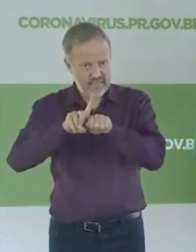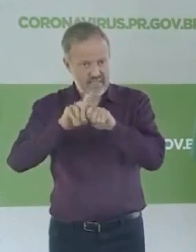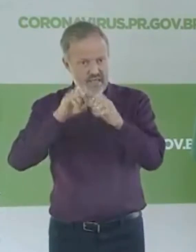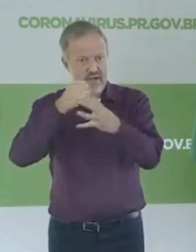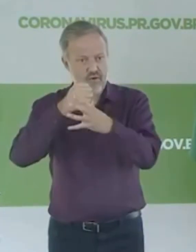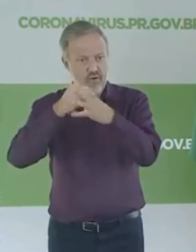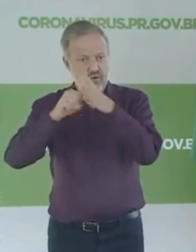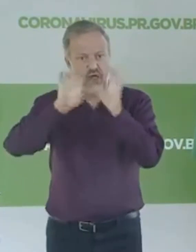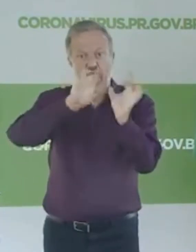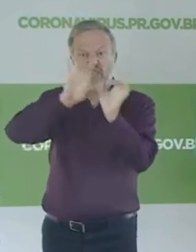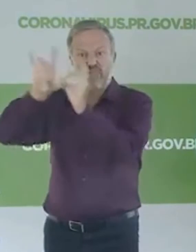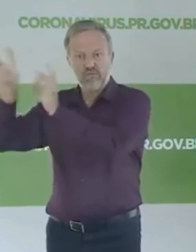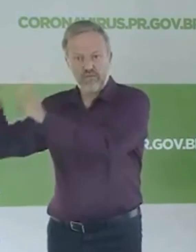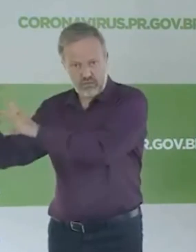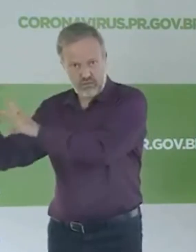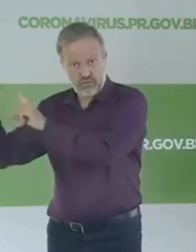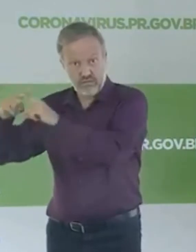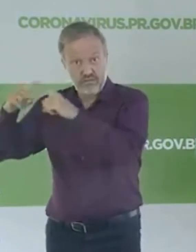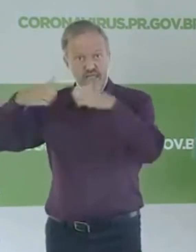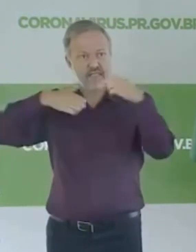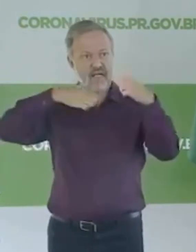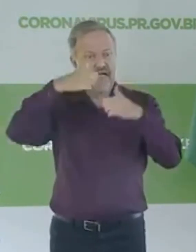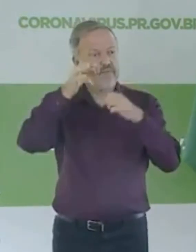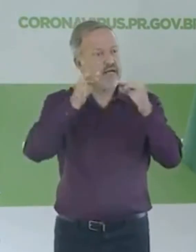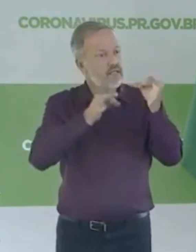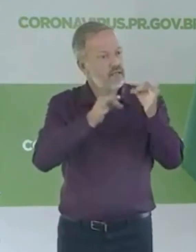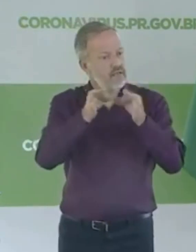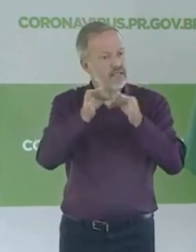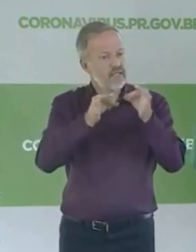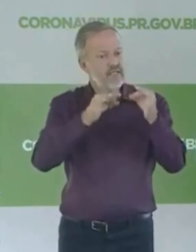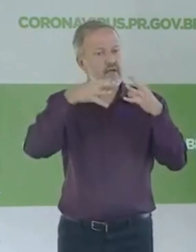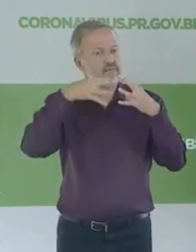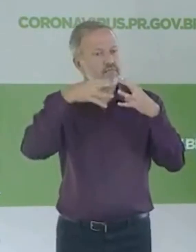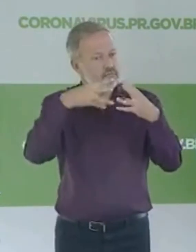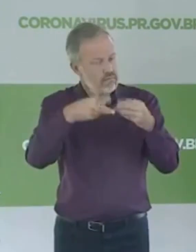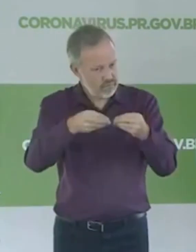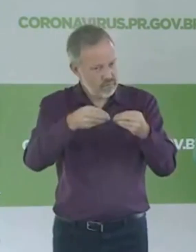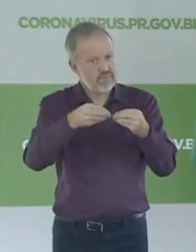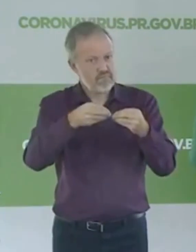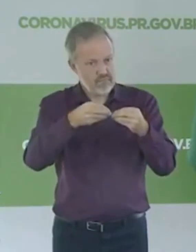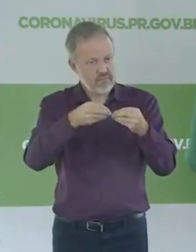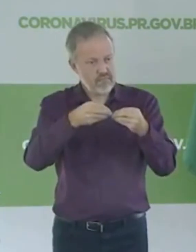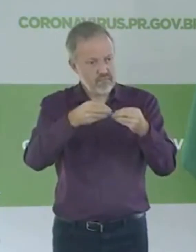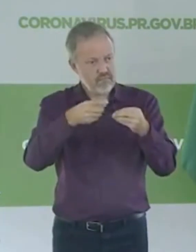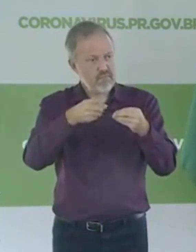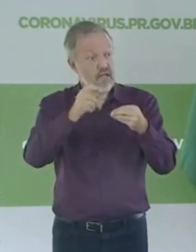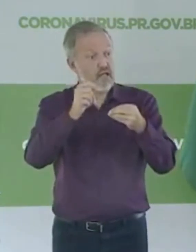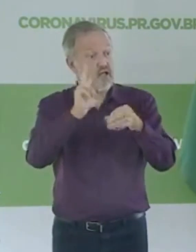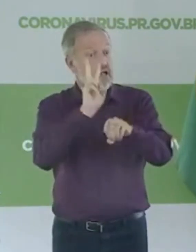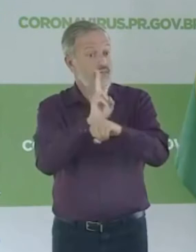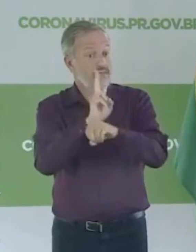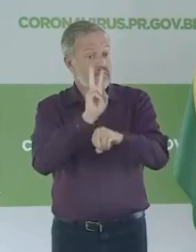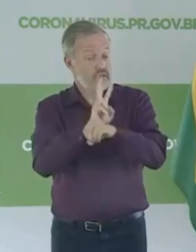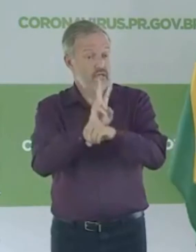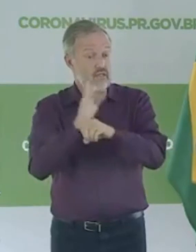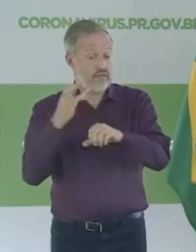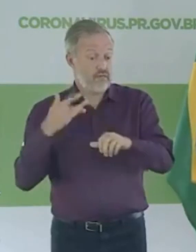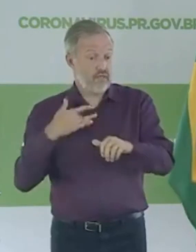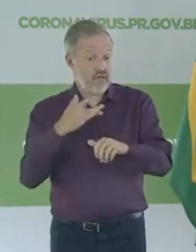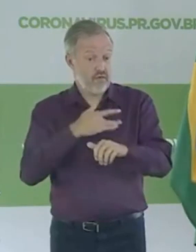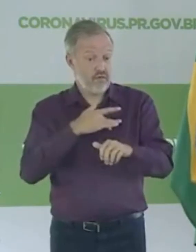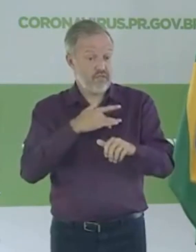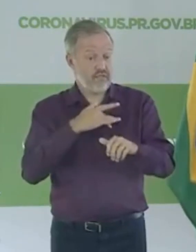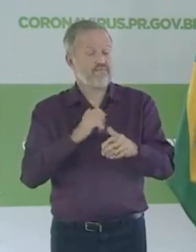empresas também consigam fazer todo esse planejamento na compra desses produtos de segurança para os seus colaboradores.